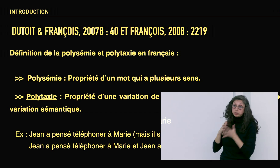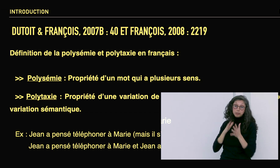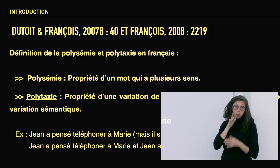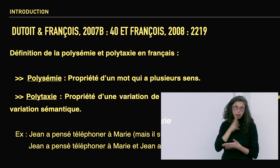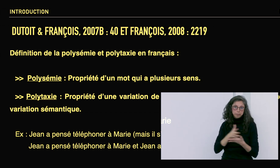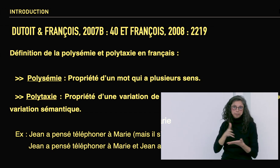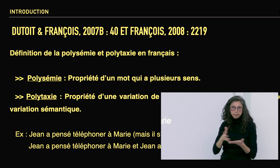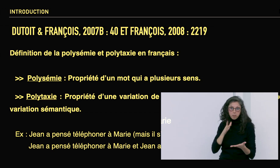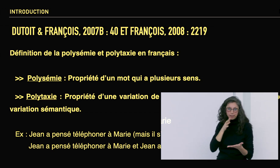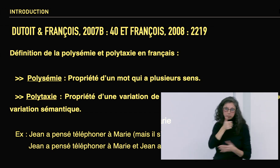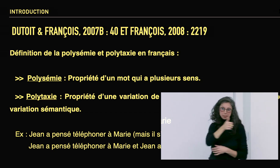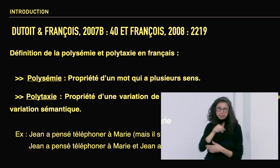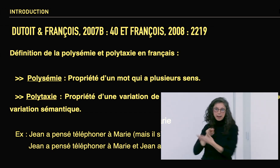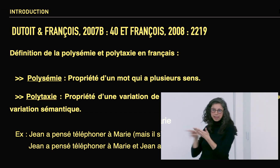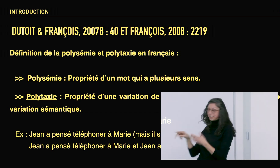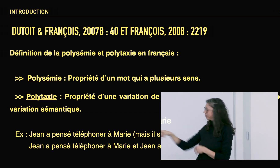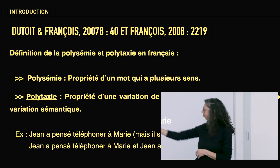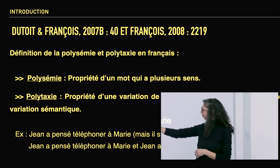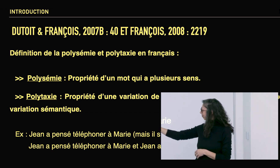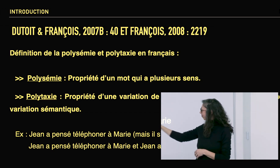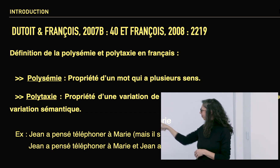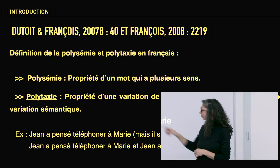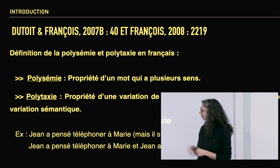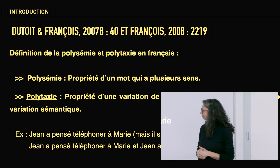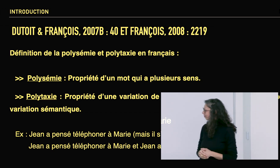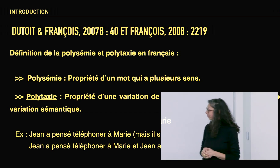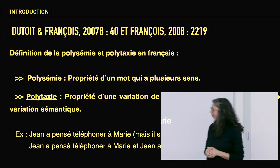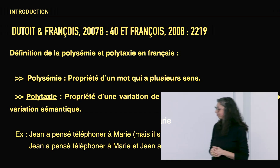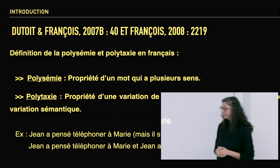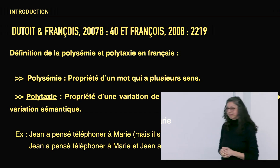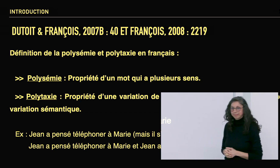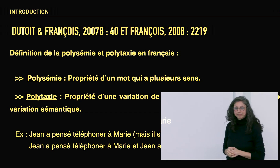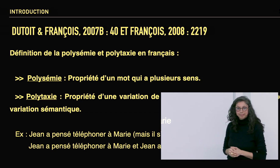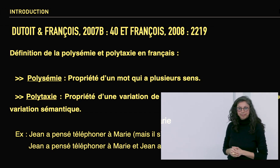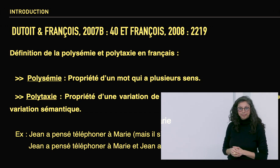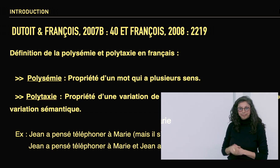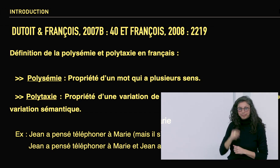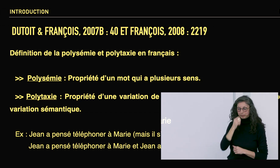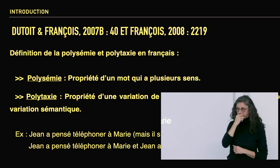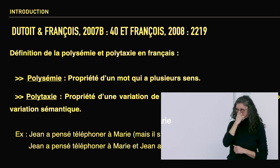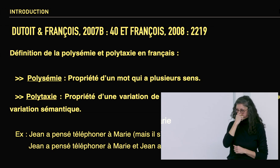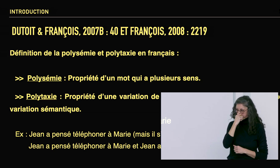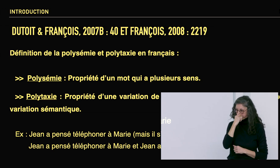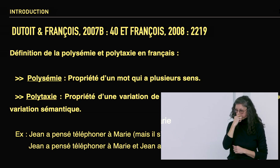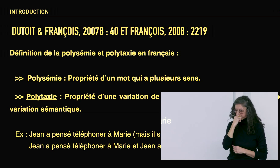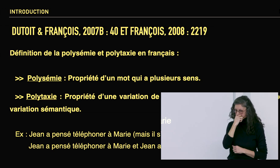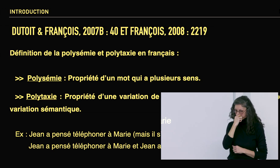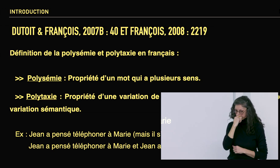Et la dernière phrase, je ne vais pas pouvoir vous la faire en français signé, donc je vous la laisse lire.